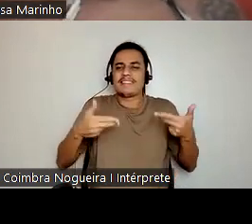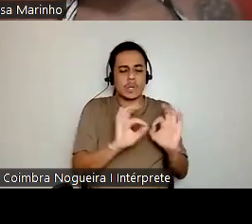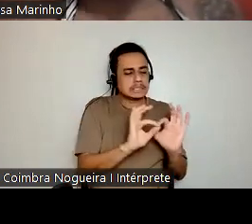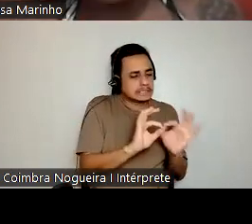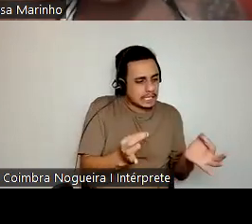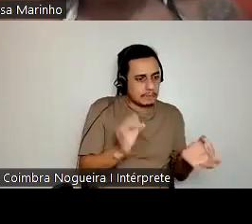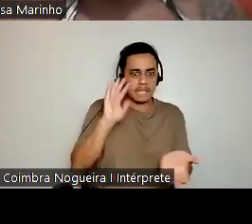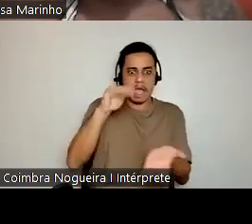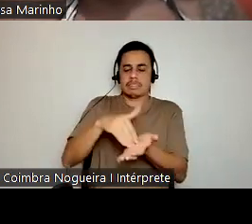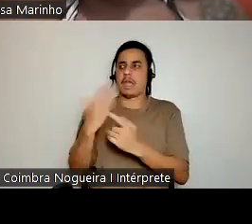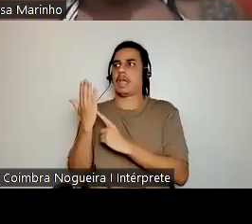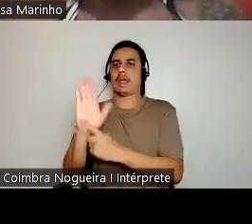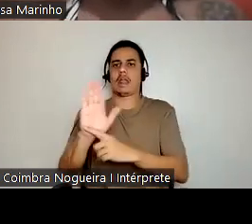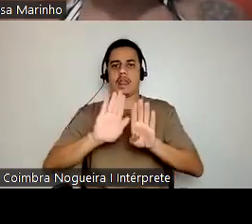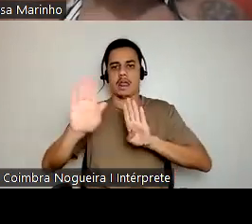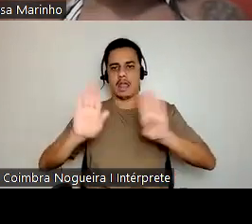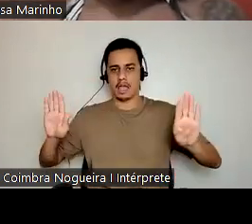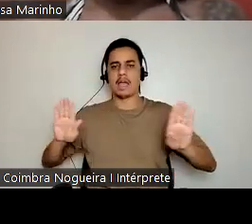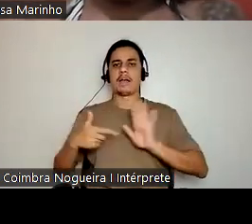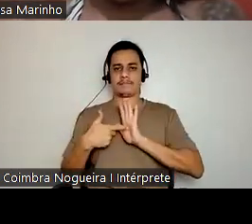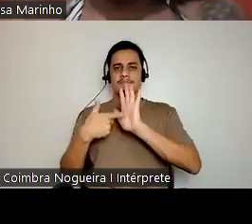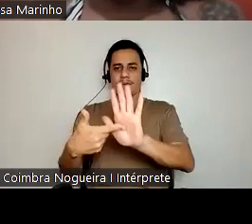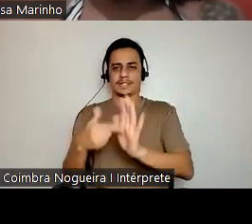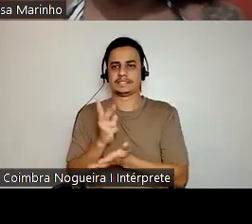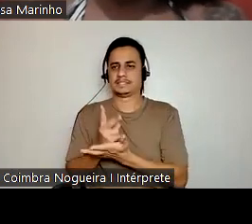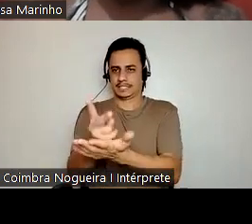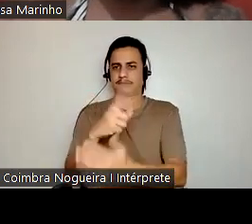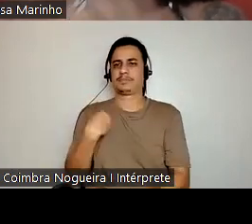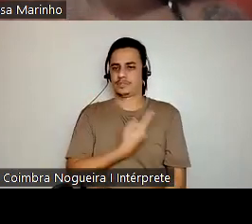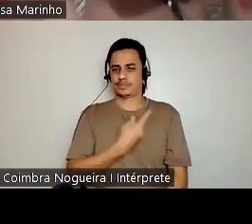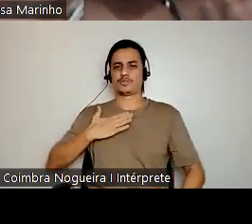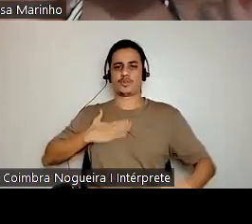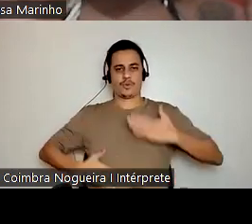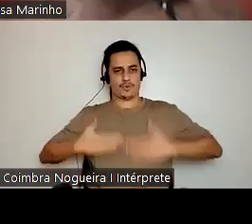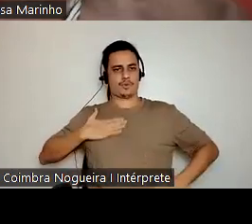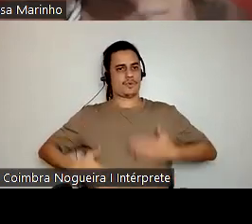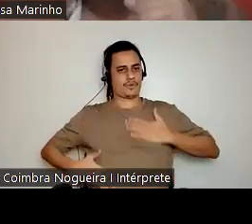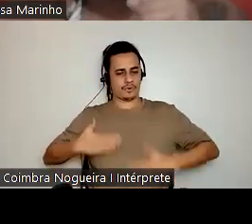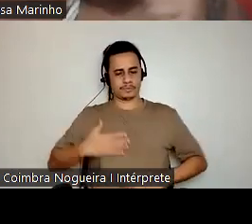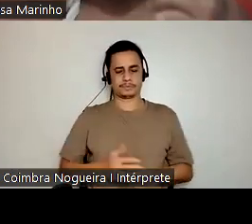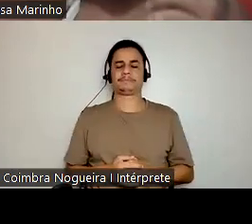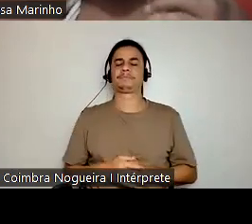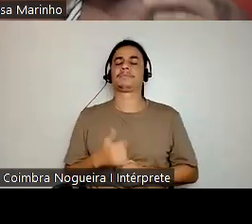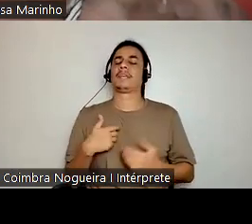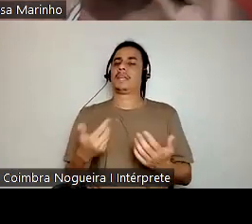objetificação de nossos corpos, né? A partir daí também eu vou trazer para vocês três